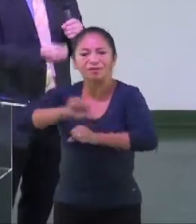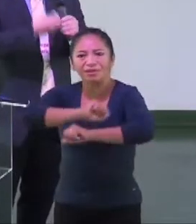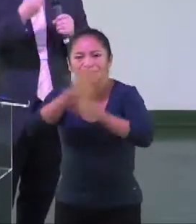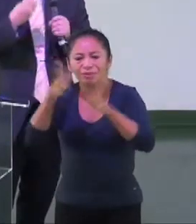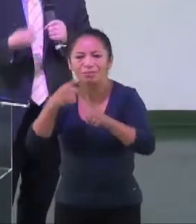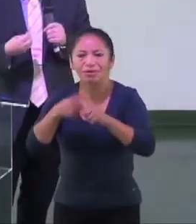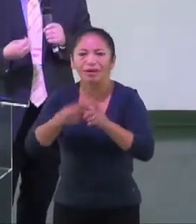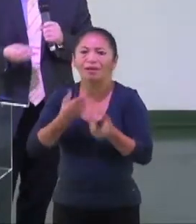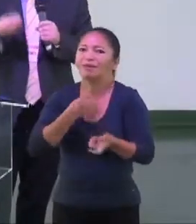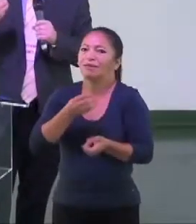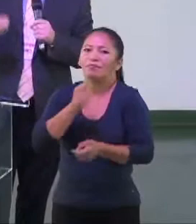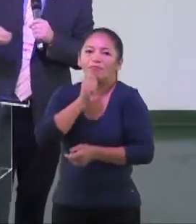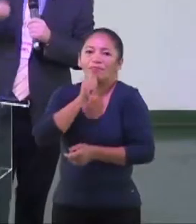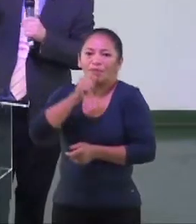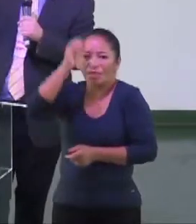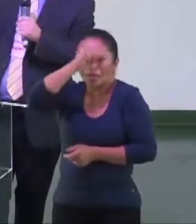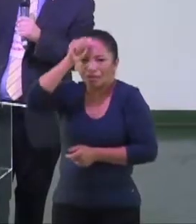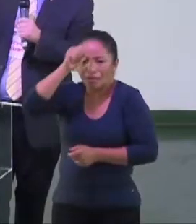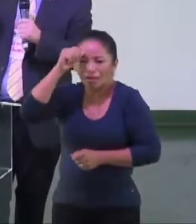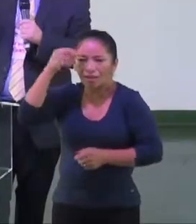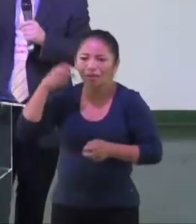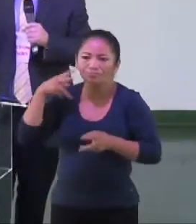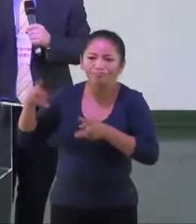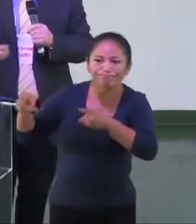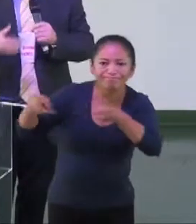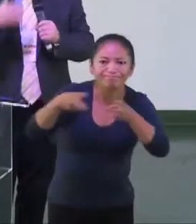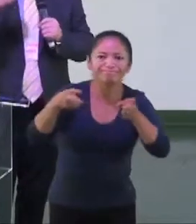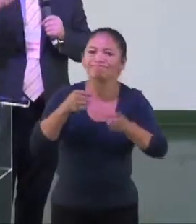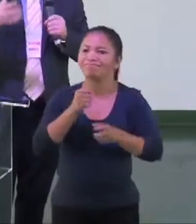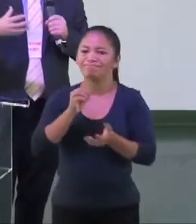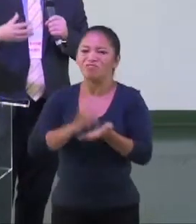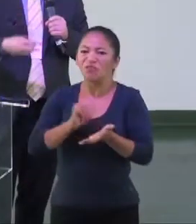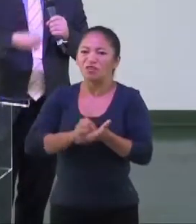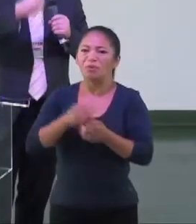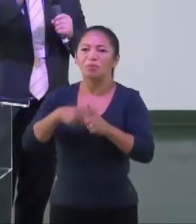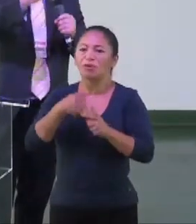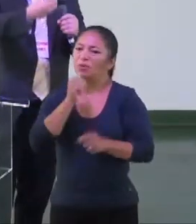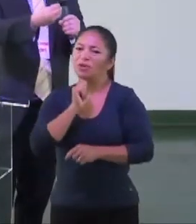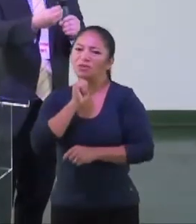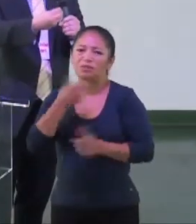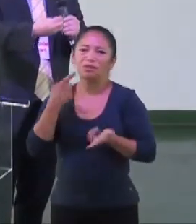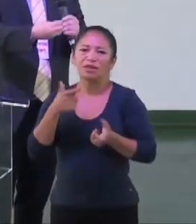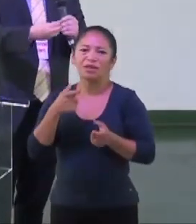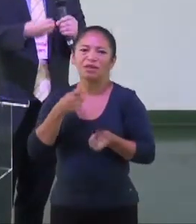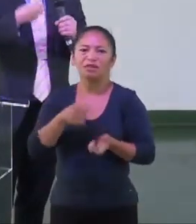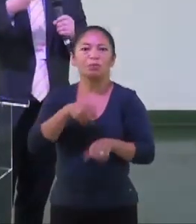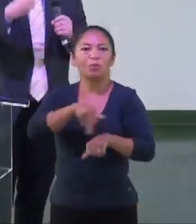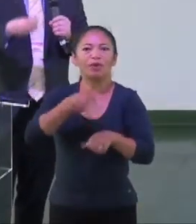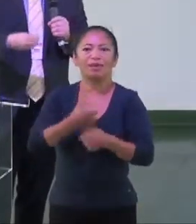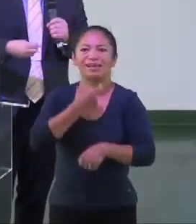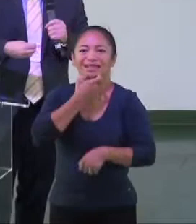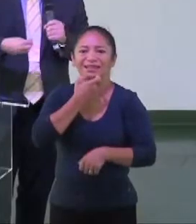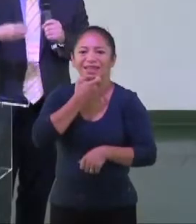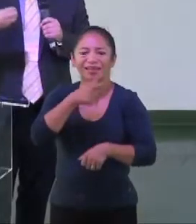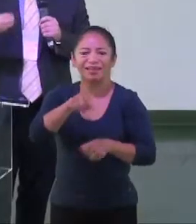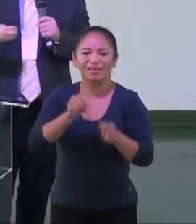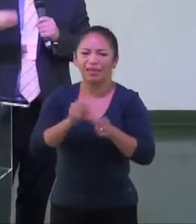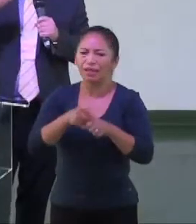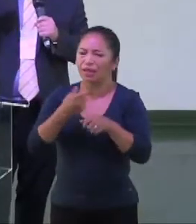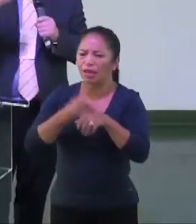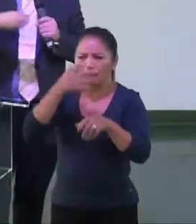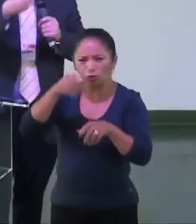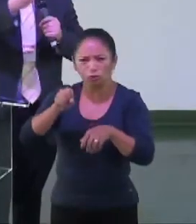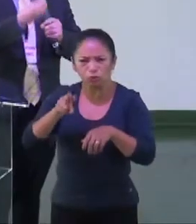cultura do cidadão. Como acontece, por exemplo, na Inglaterra, onde o SUS de lá foi considerado tão importante que